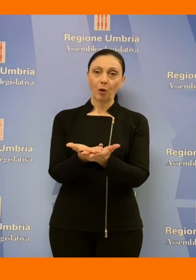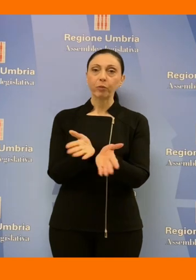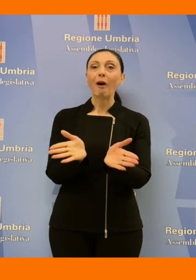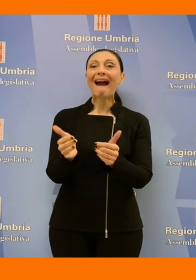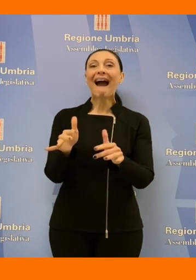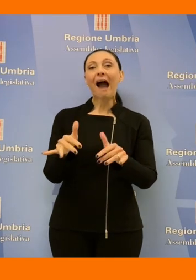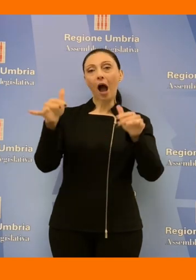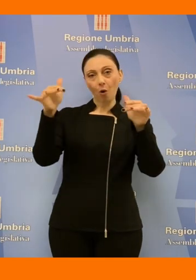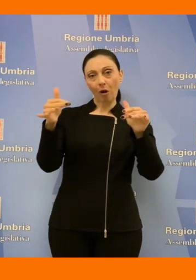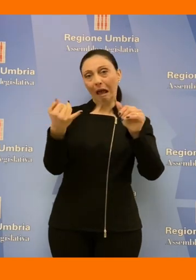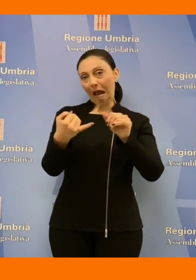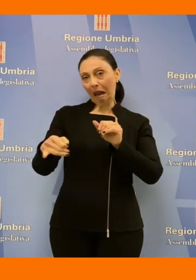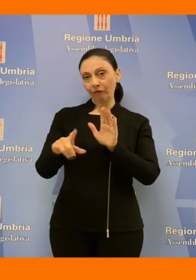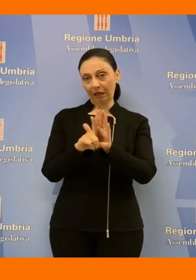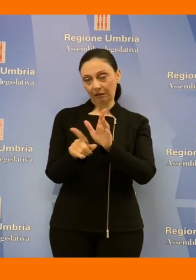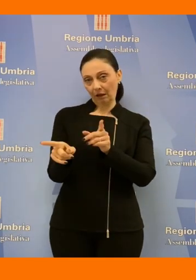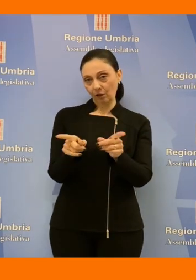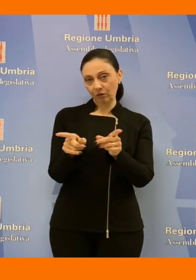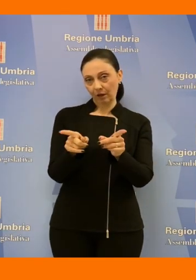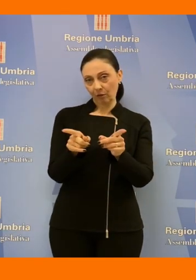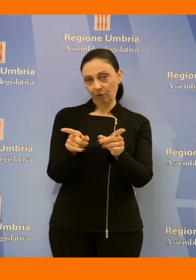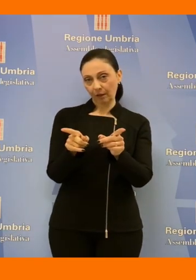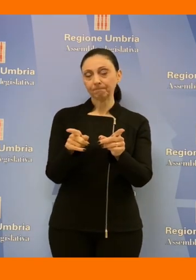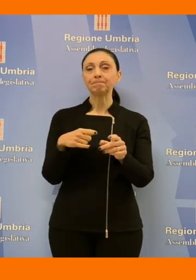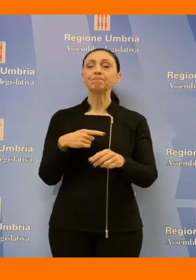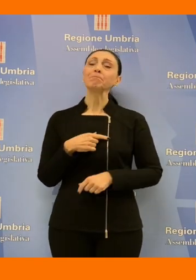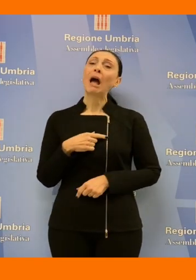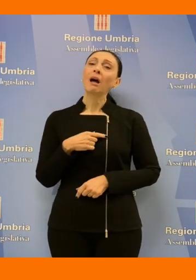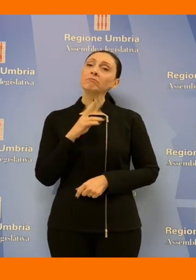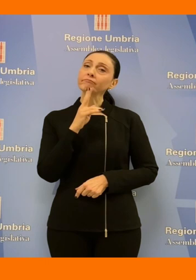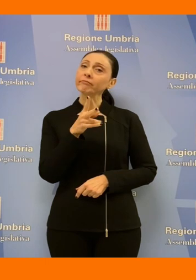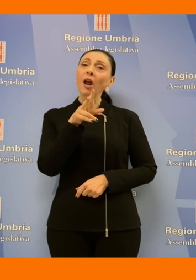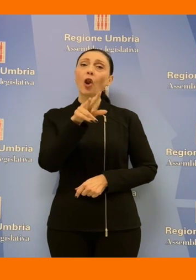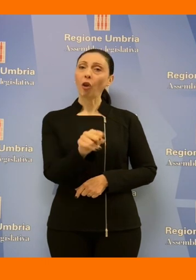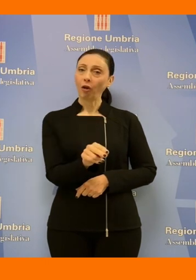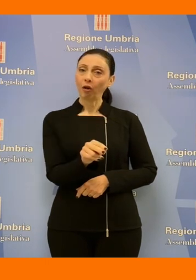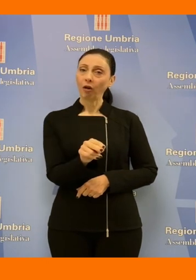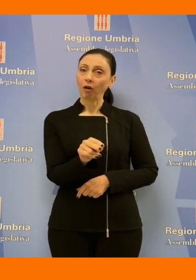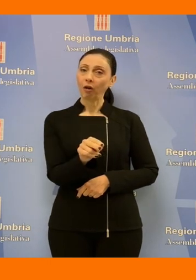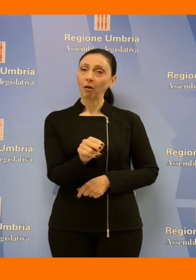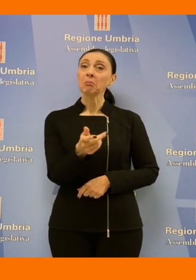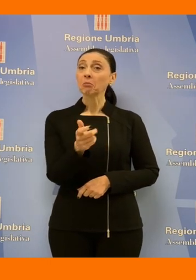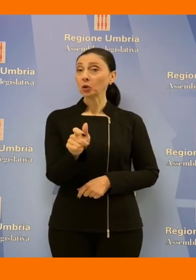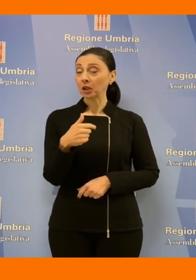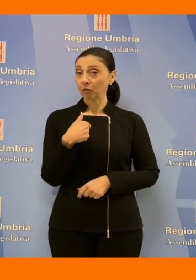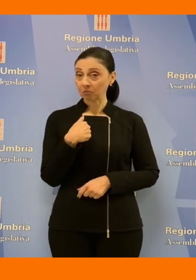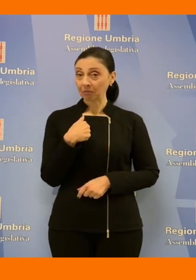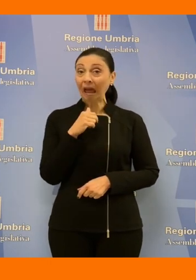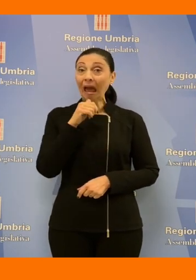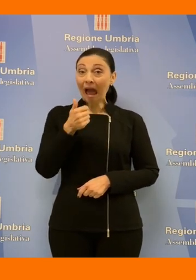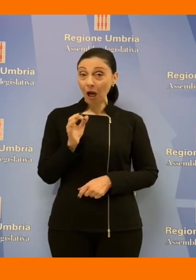entro la fine della legislatura e abbiamo detto no perché intanto noi non siamo partiti in Umbria dall'anno zero